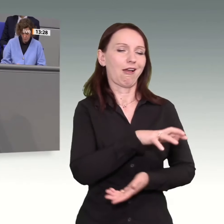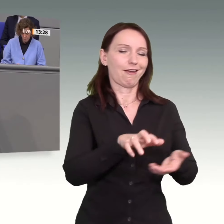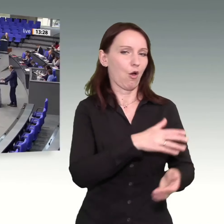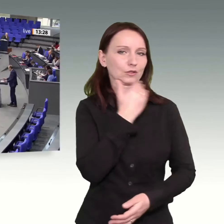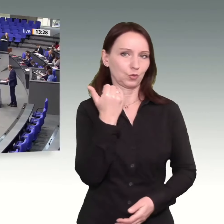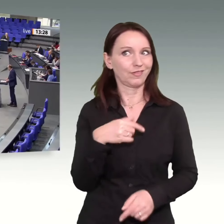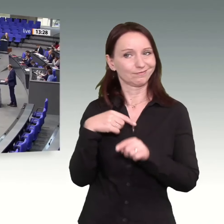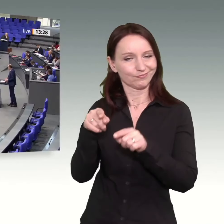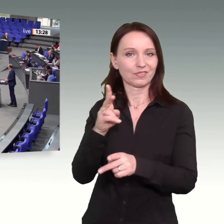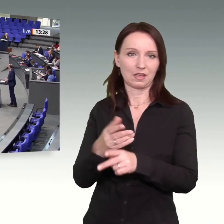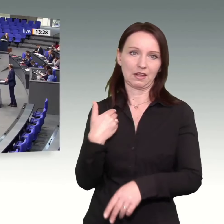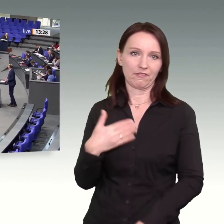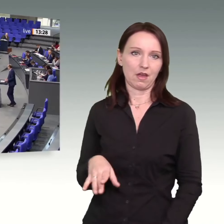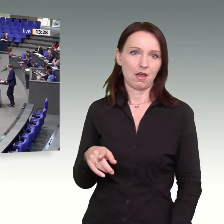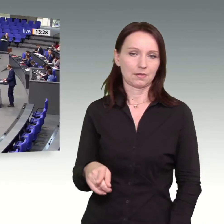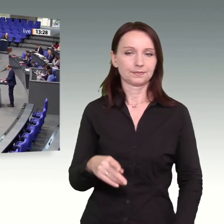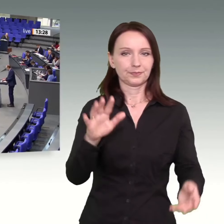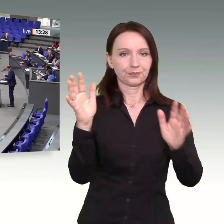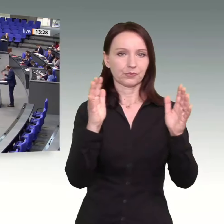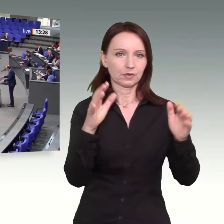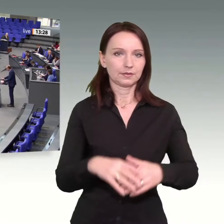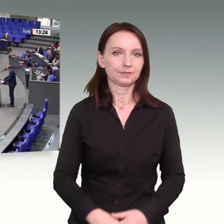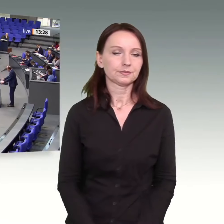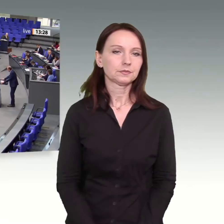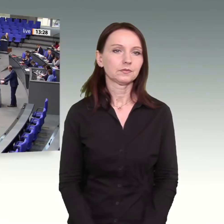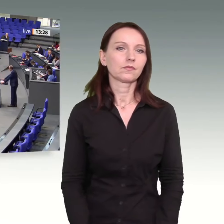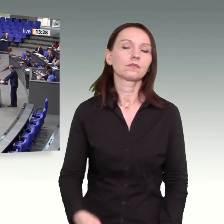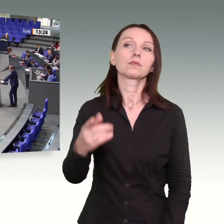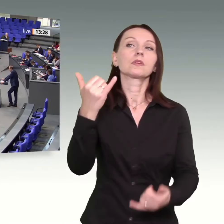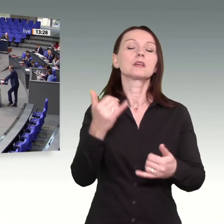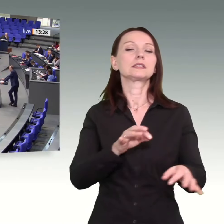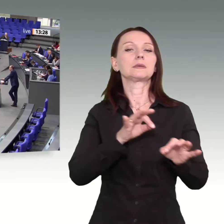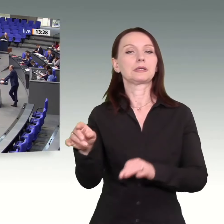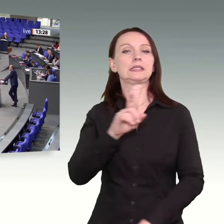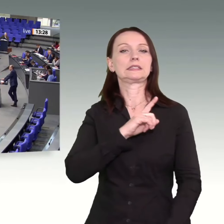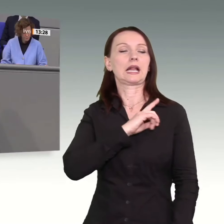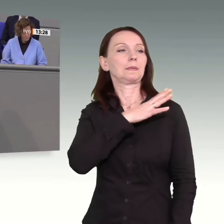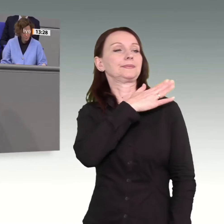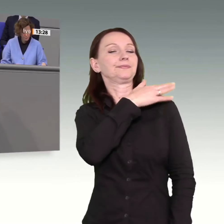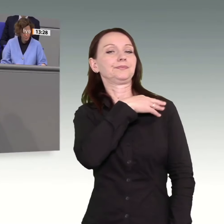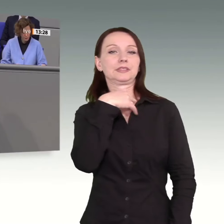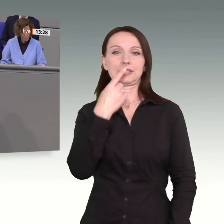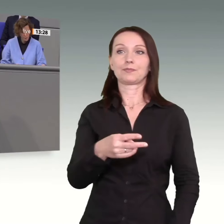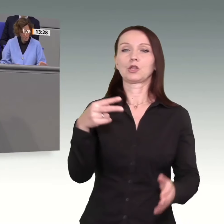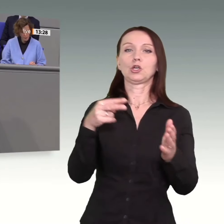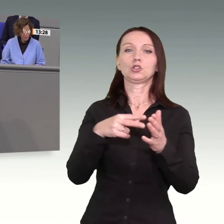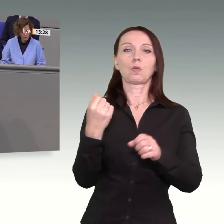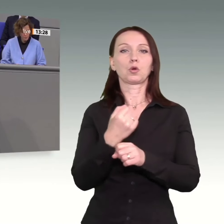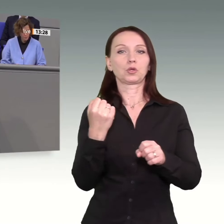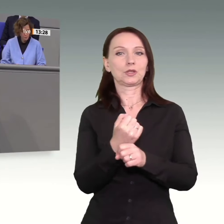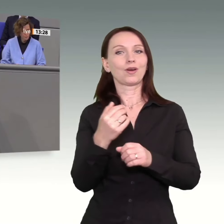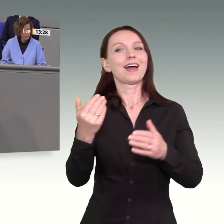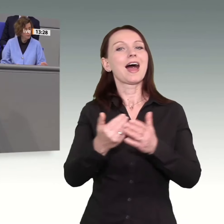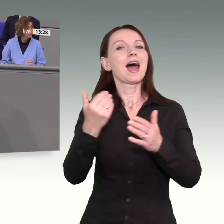Sie loben sich ja jetzt immer selbst und sagen, der Anteil der erneuerbaren Energien an der Stromproduktion hat 50 Prozent erreicht.